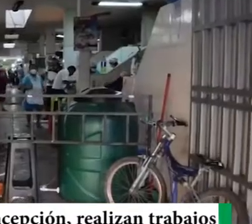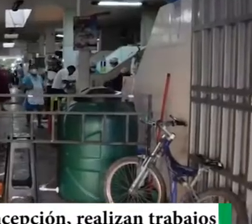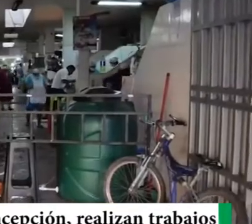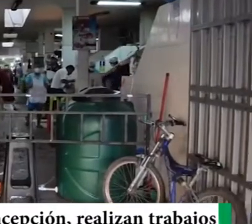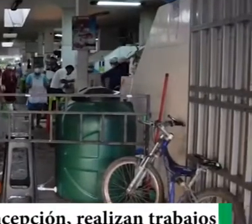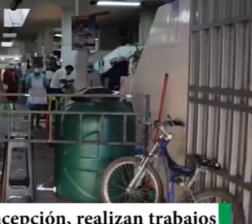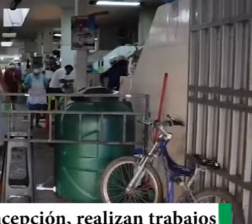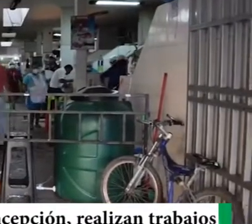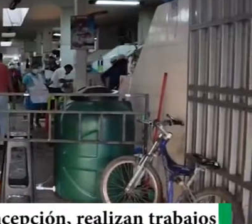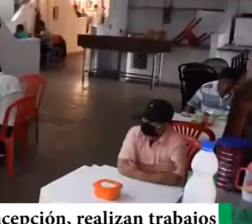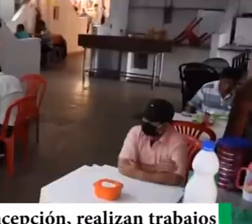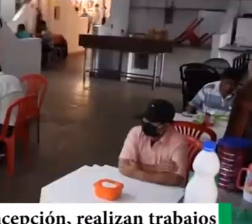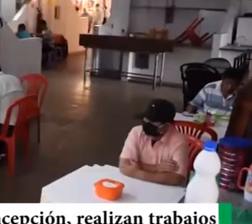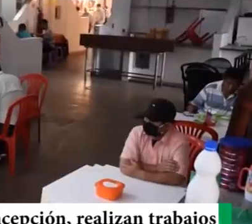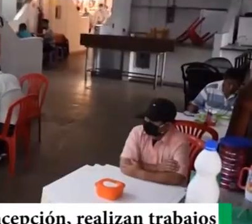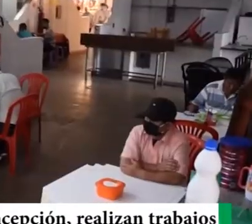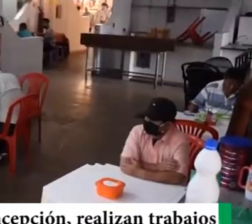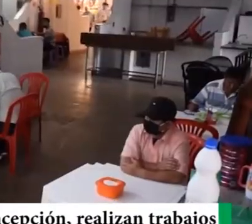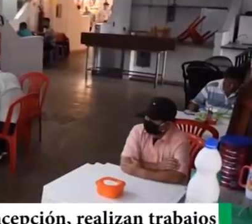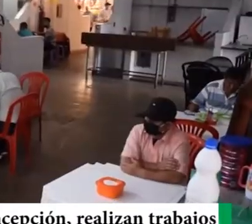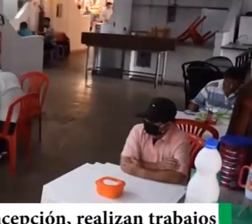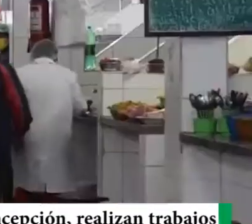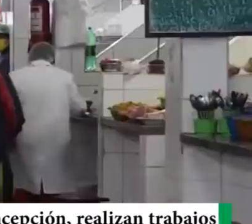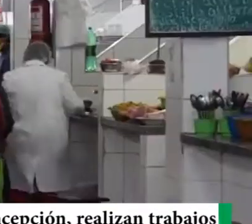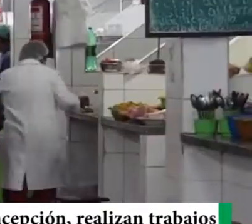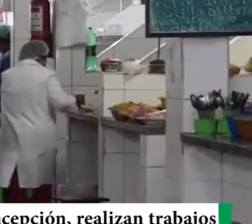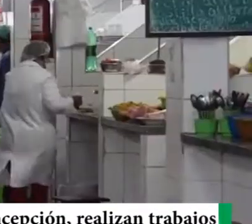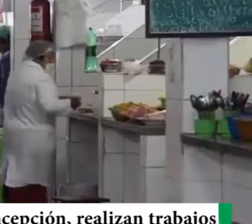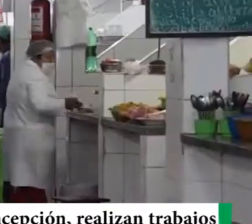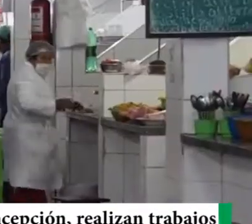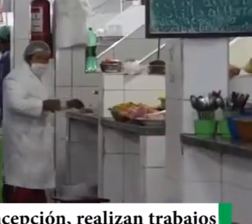vecino, que llegue, a cada centro, hasta las 2 de la tarde.